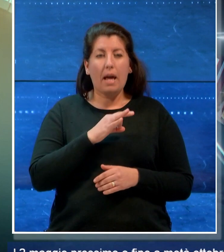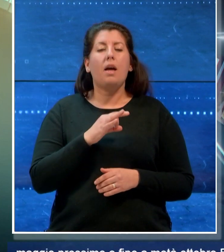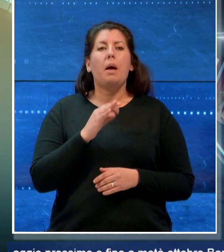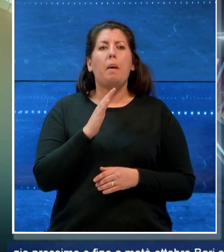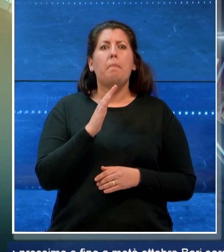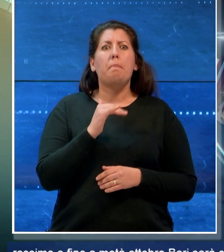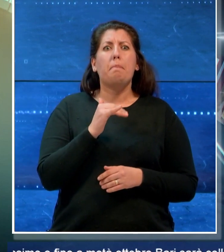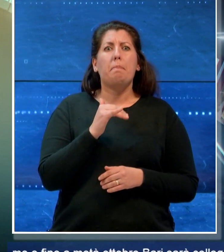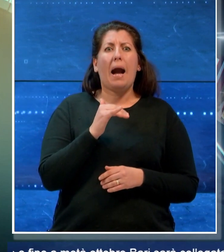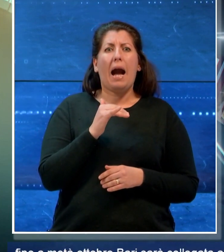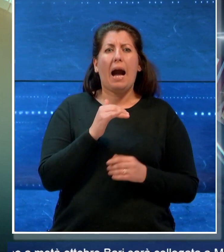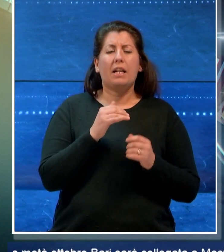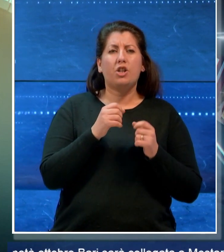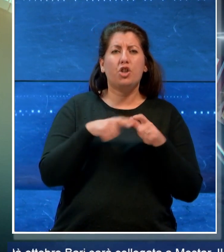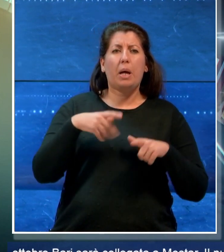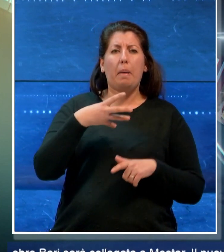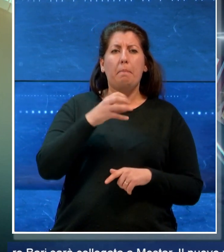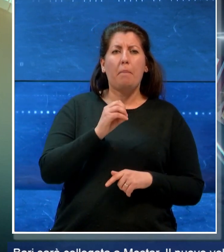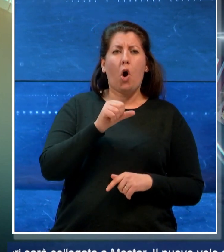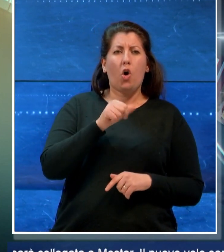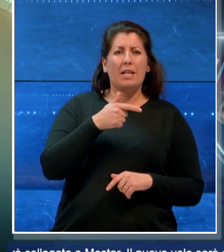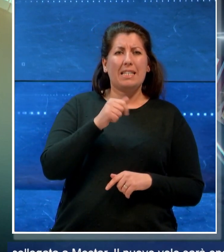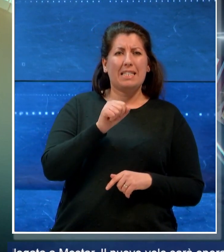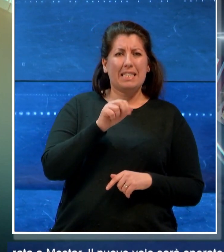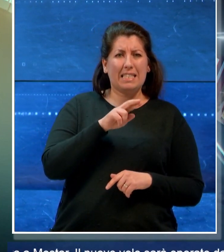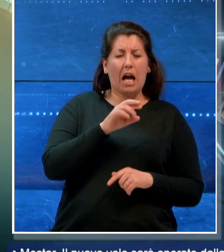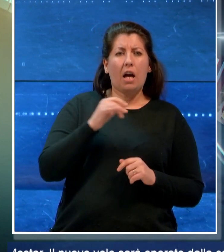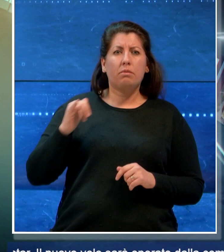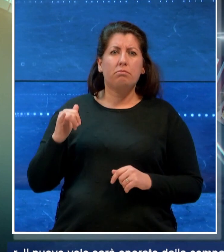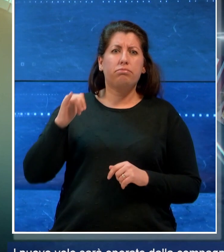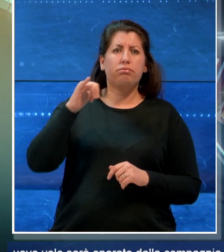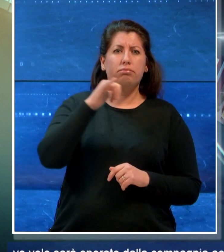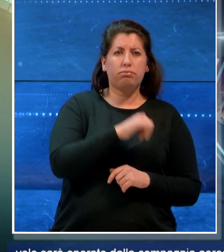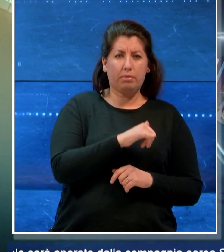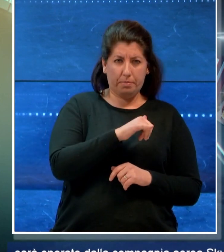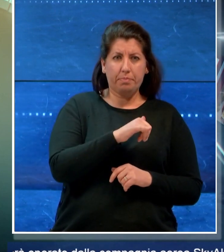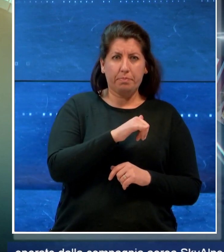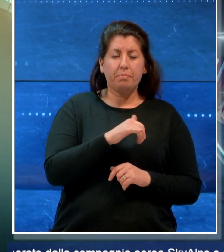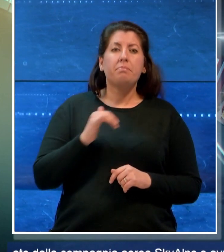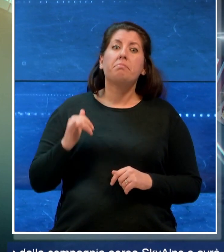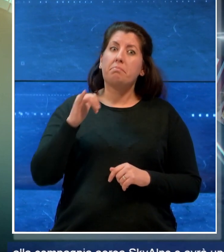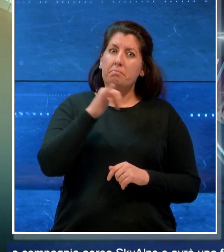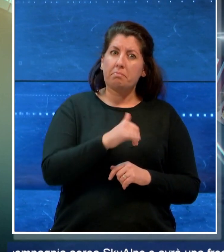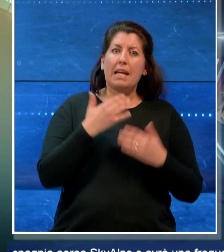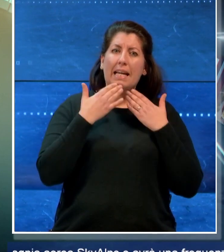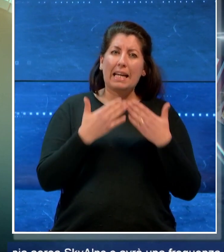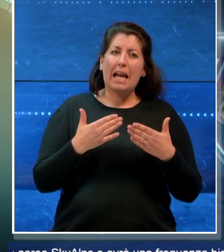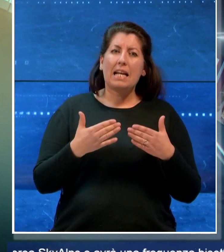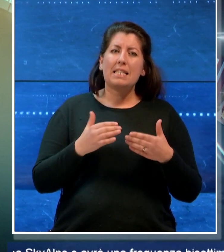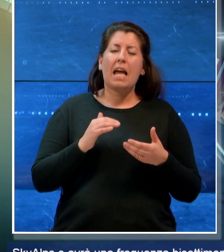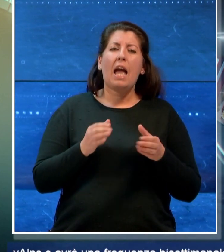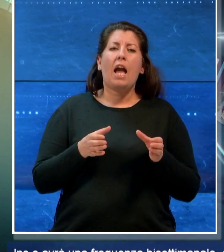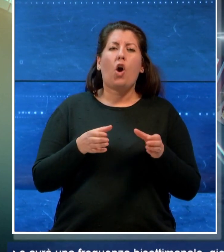collegata a Mostar. Il nuovo volo sarà operato dalla compagnia